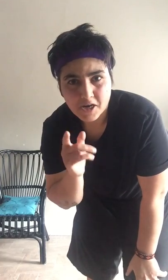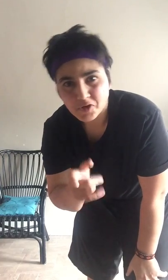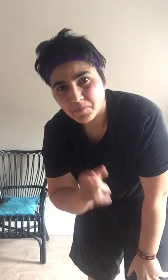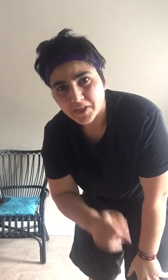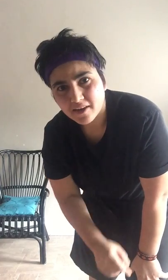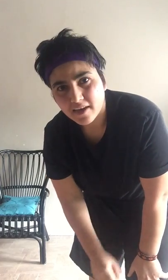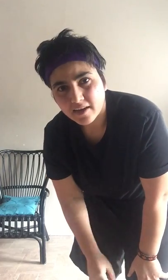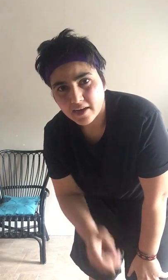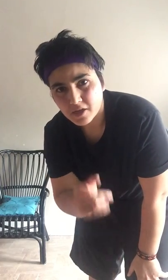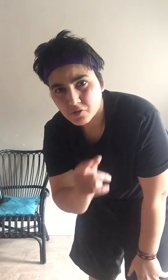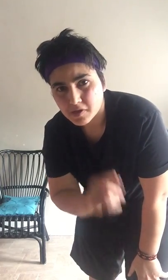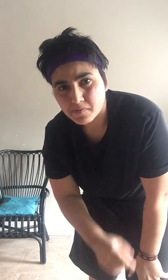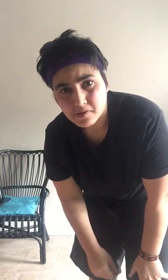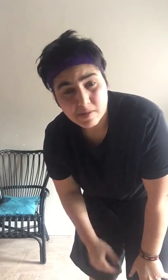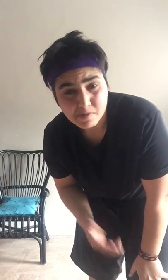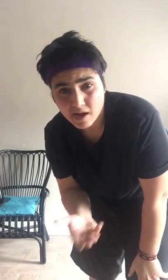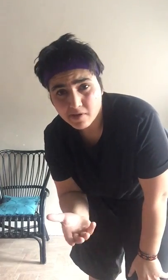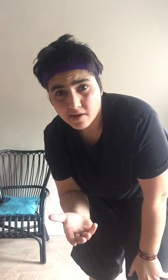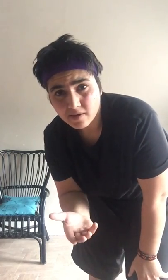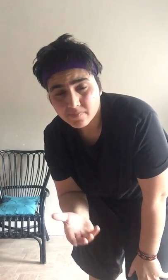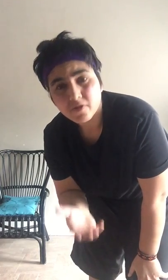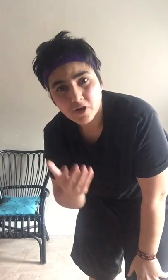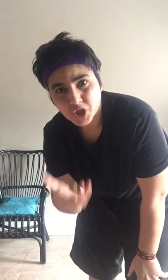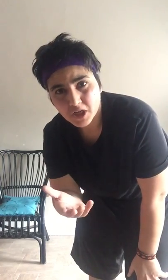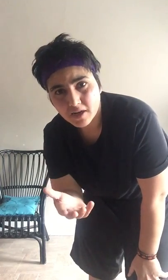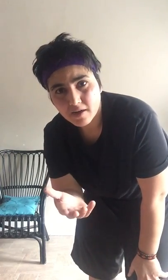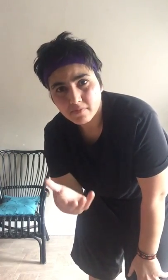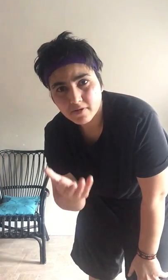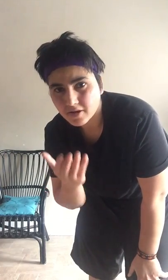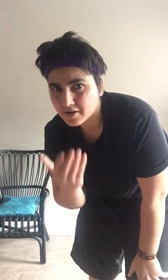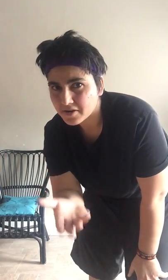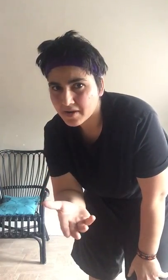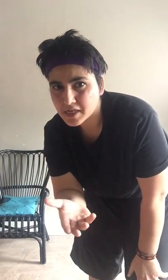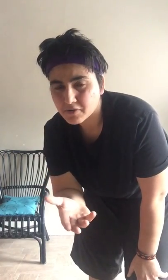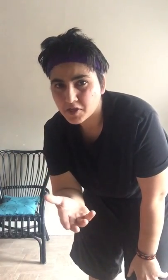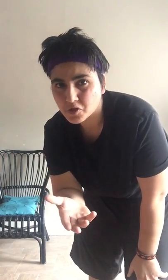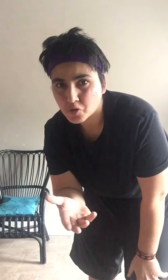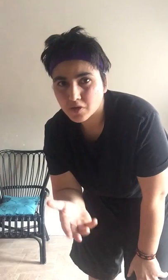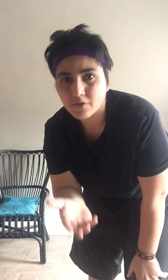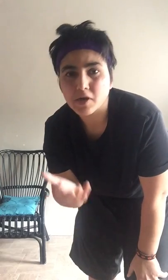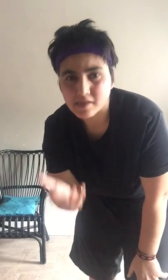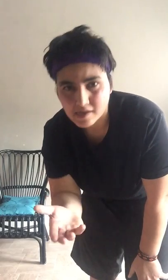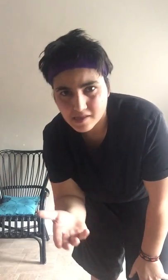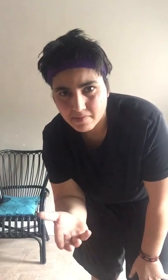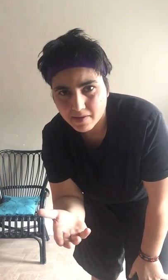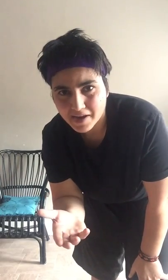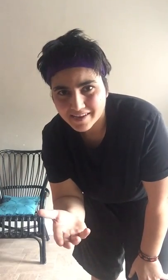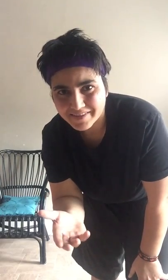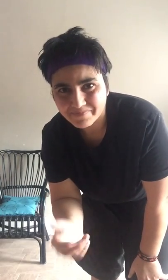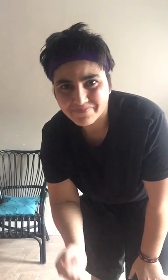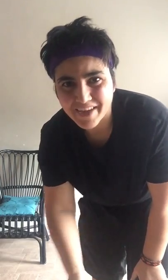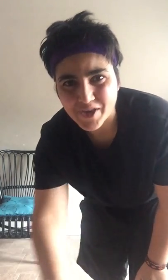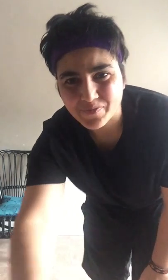यूट्यूब चैनल है कांदी इसको सब्सक्राइब करें और इंशाला नेक्स्ट वीडियो जो होंगी हो एक्सरसाइज के बारे में आएंगी तेंक्यू